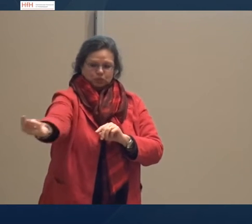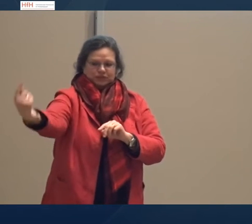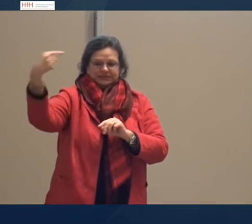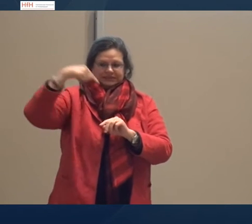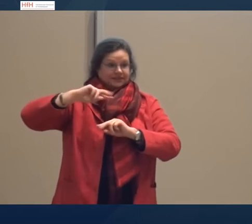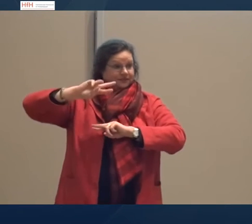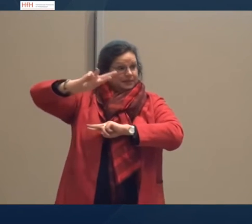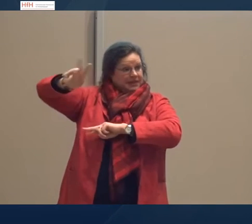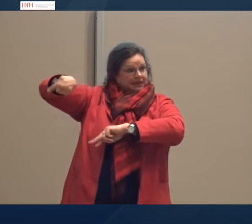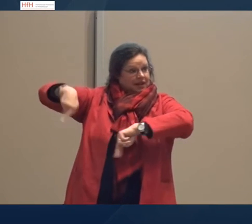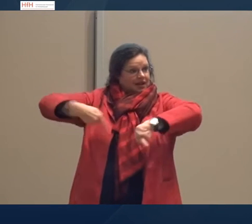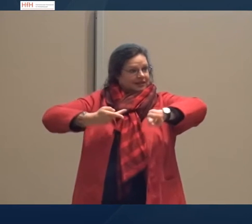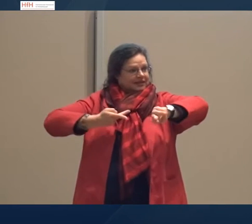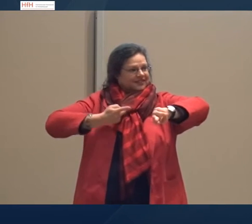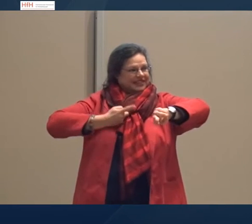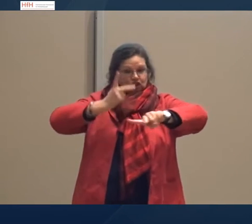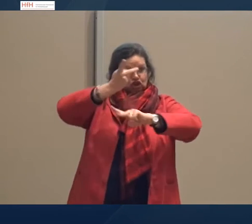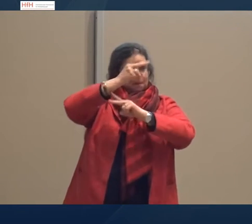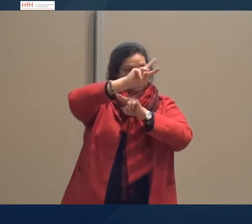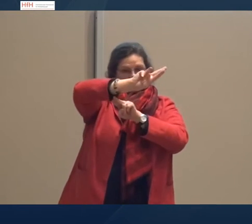Da muss ein wirklicher Austausch zwischen allen Gruppen erfolgen.